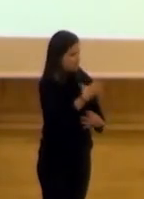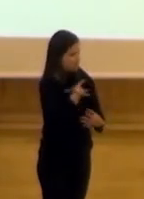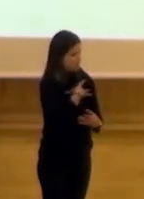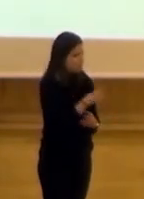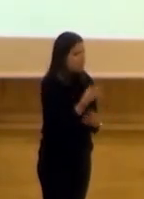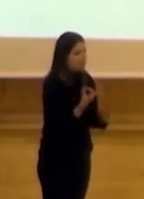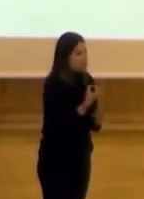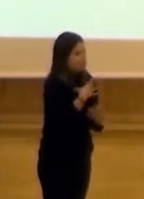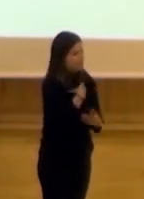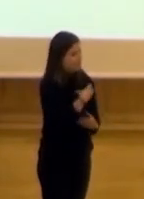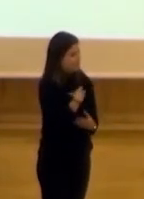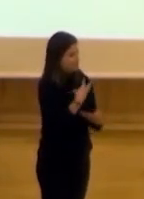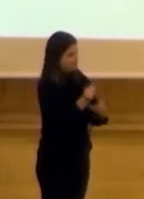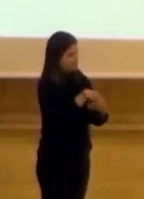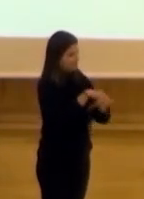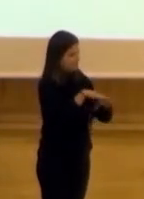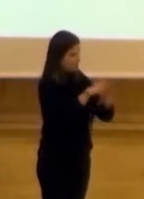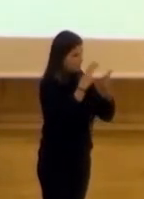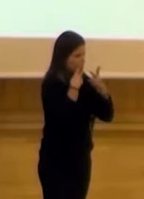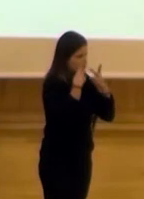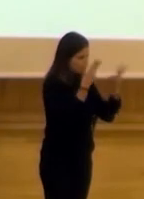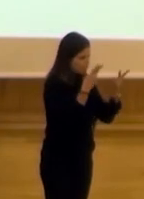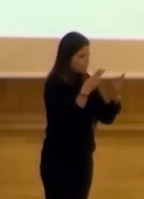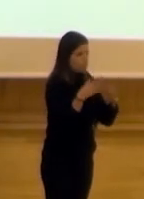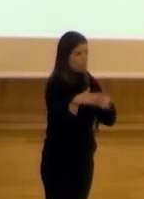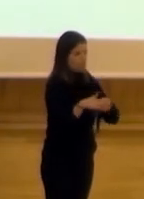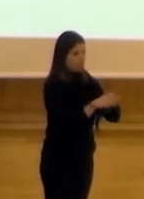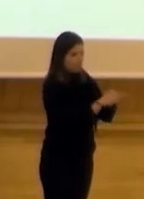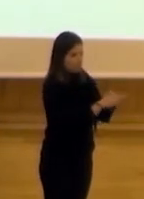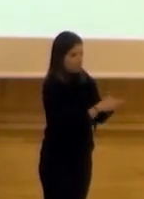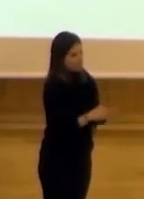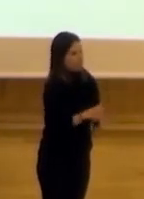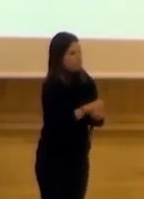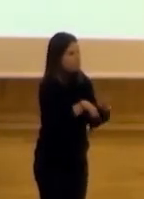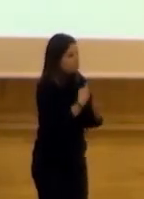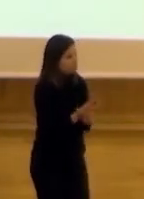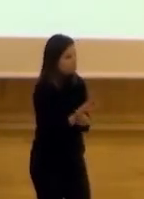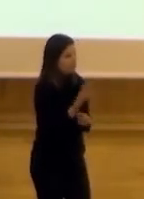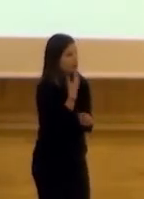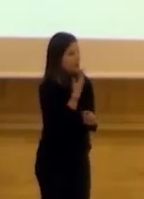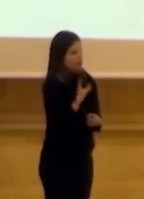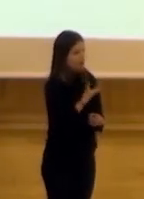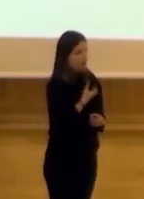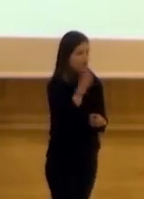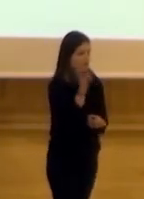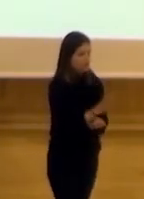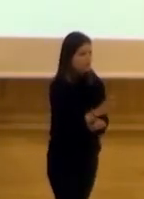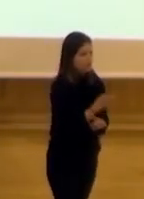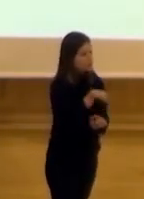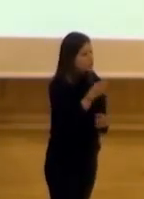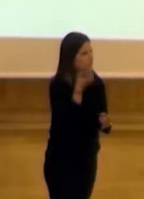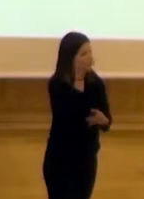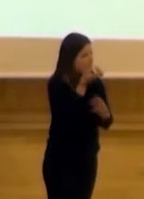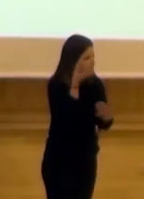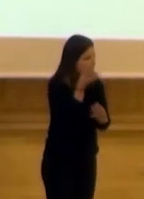lo que no se podía hacer dentro de la administración. Por el otro lado, los ciudadanos decían no, nosotros lo que venimos a aportar acá son ideas, es venir a